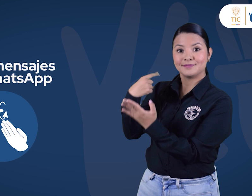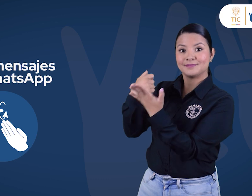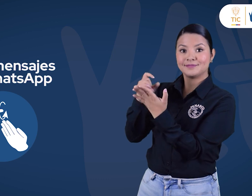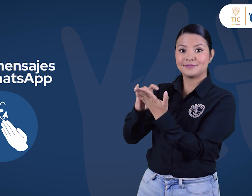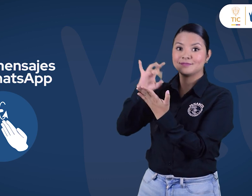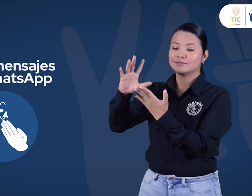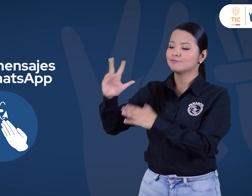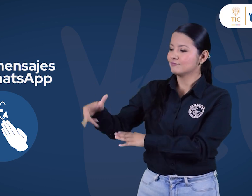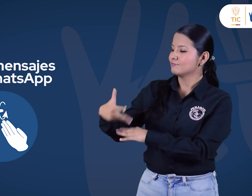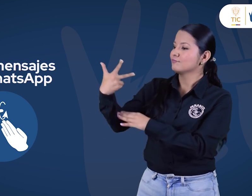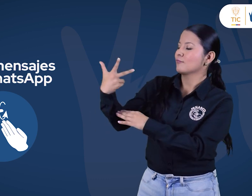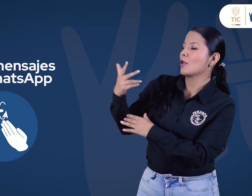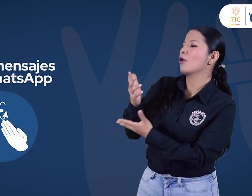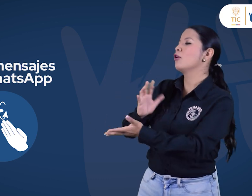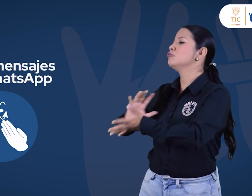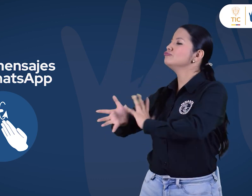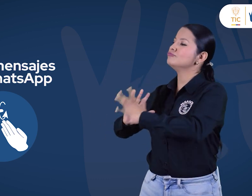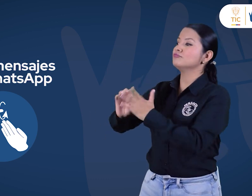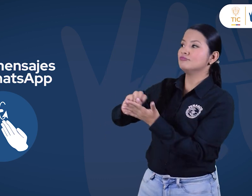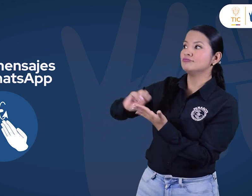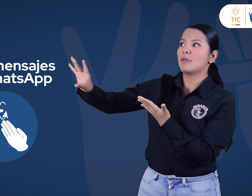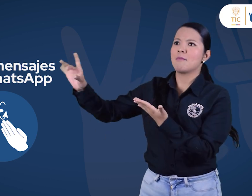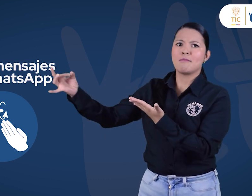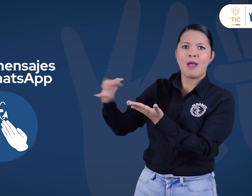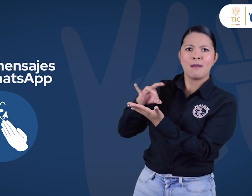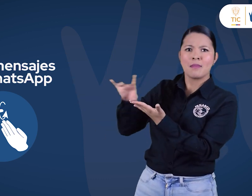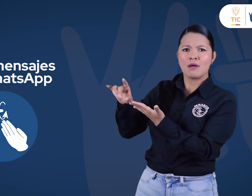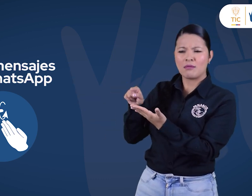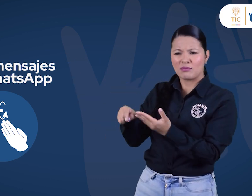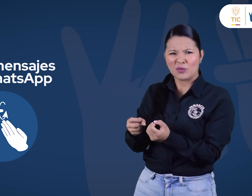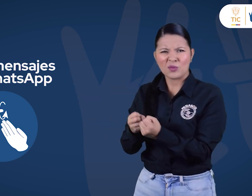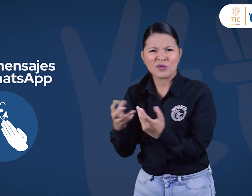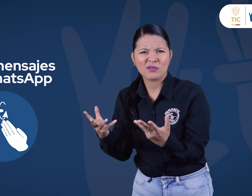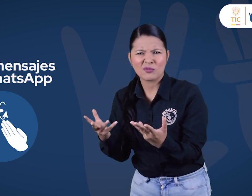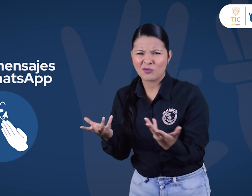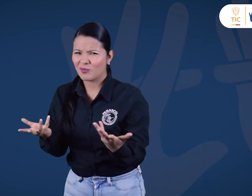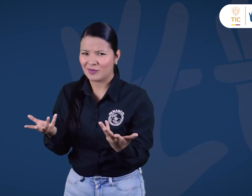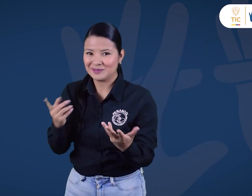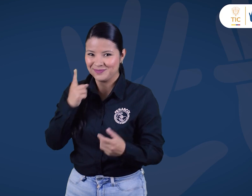Y videomensajes por WhatsApp. Observen.